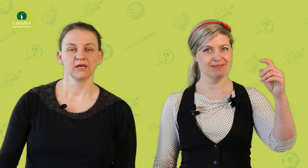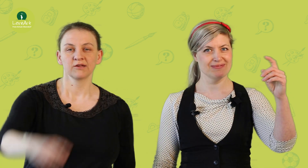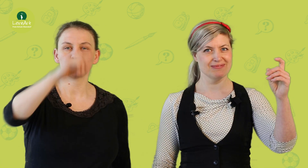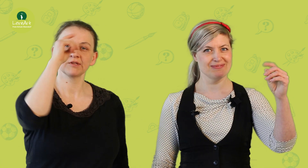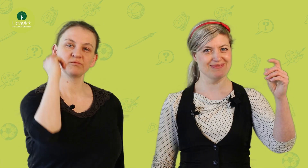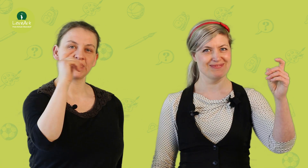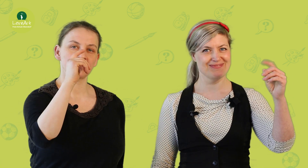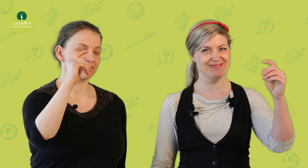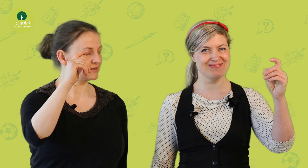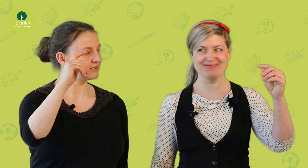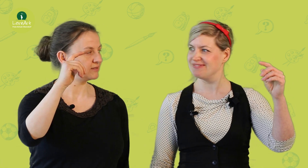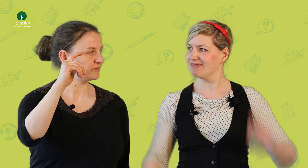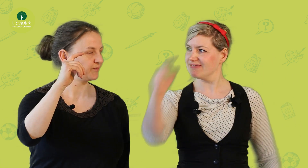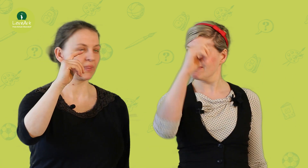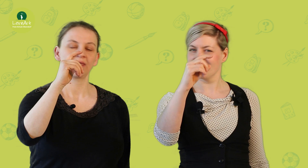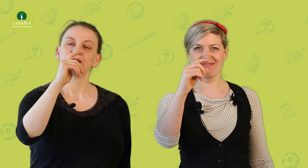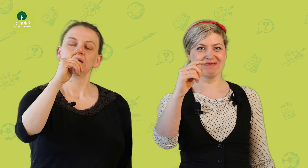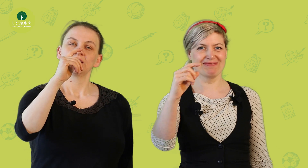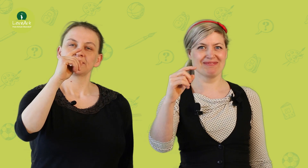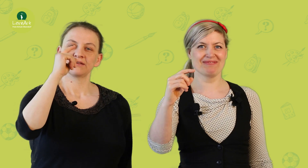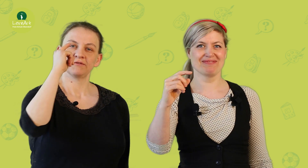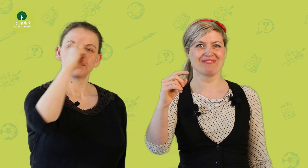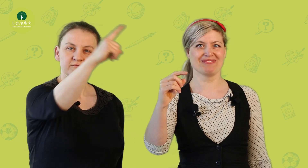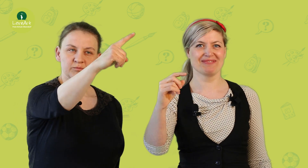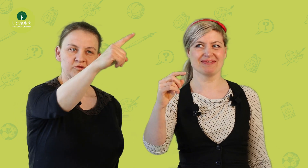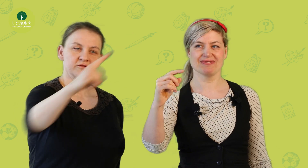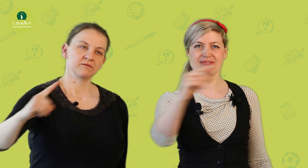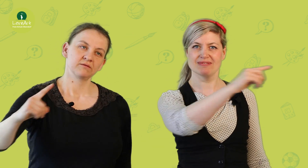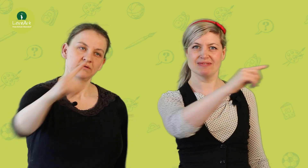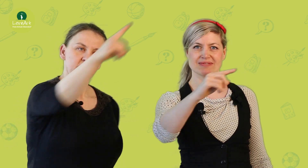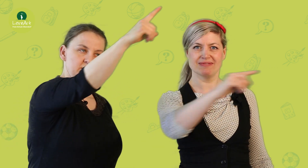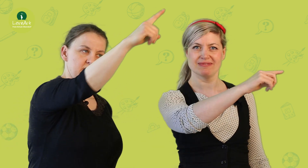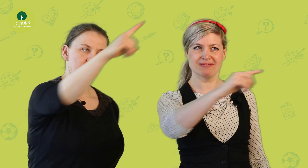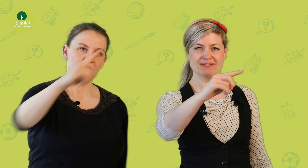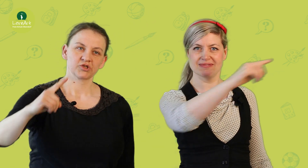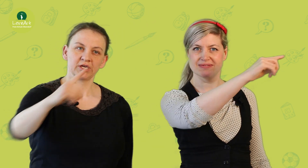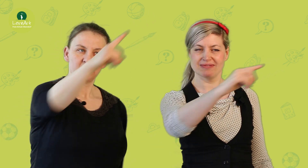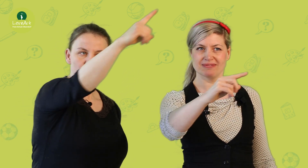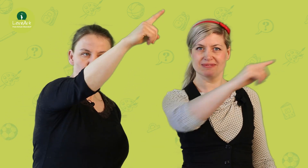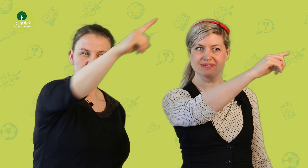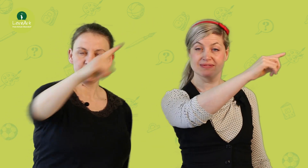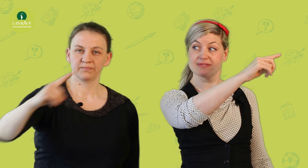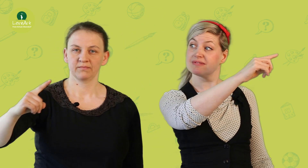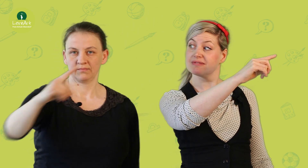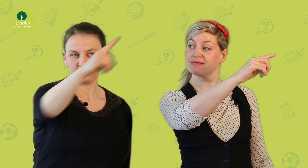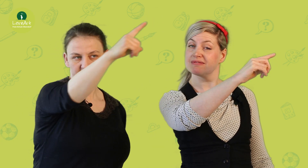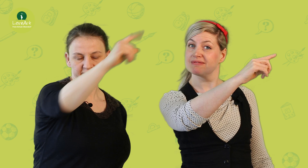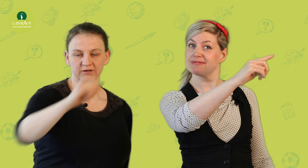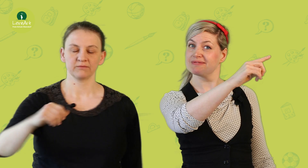So, wir sind beide Rechtshänderinnen. Das heißt, wir wissen, wir müssen da schräg nach oben anfangen